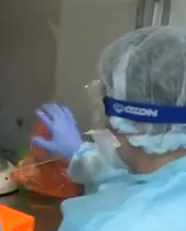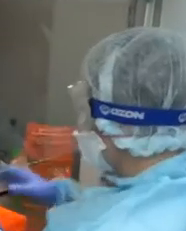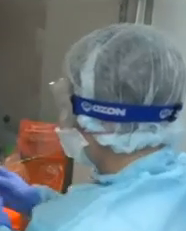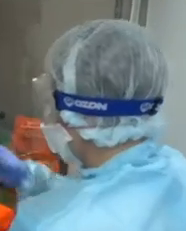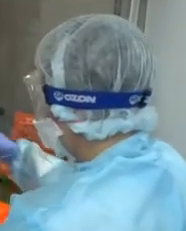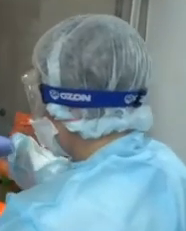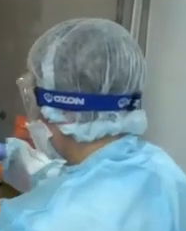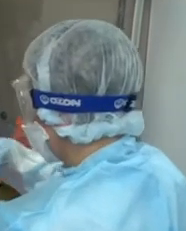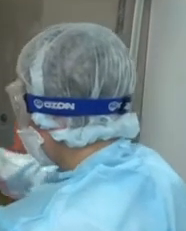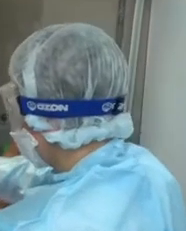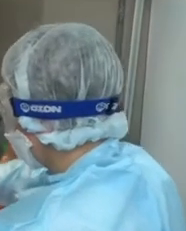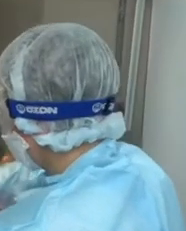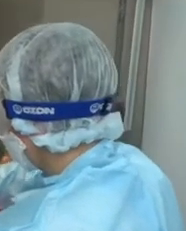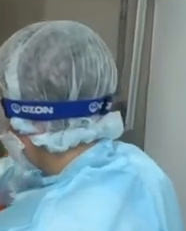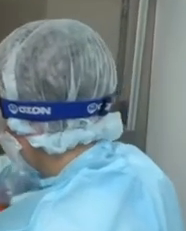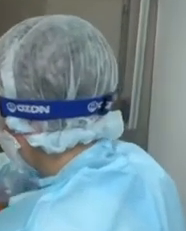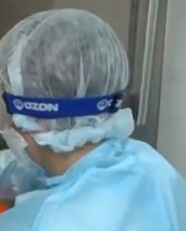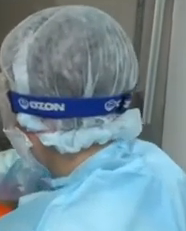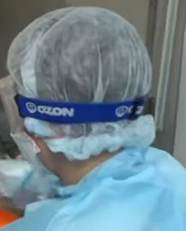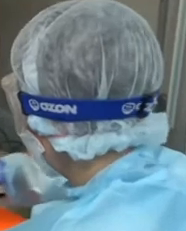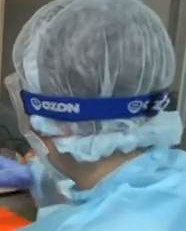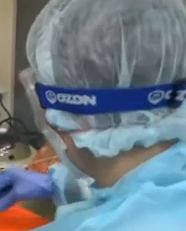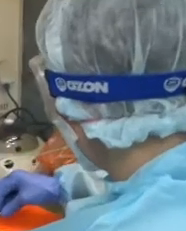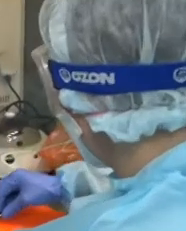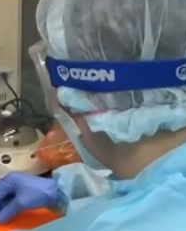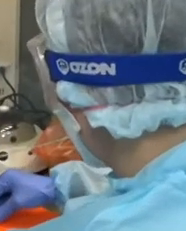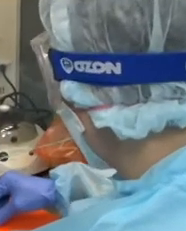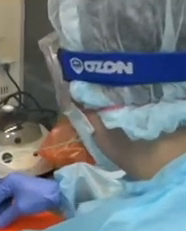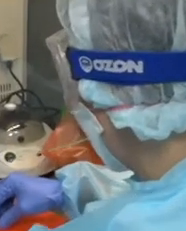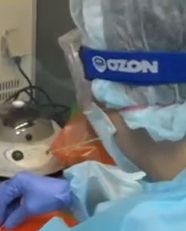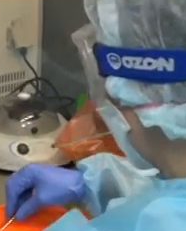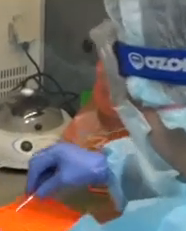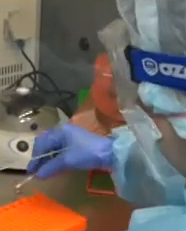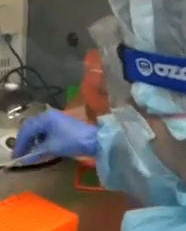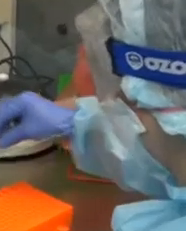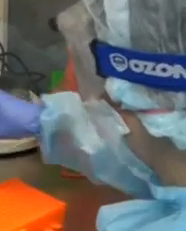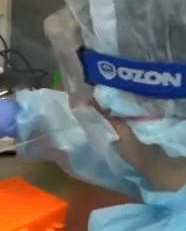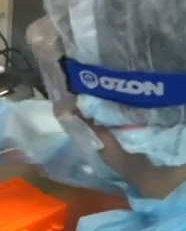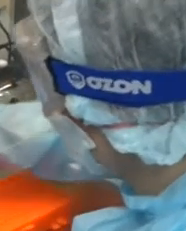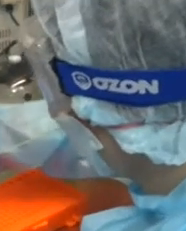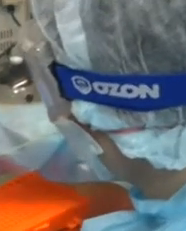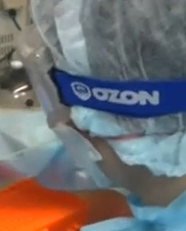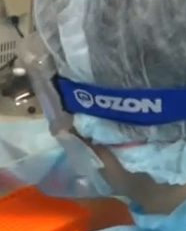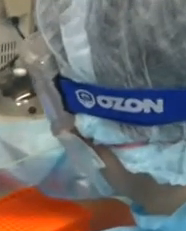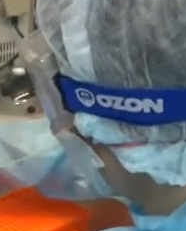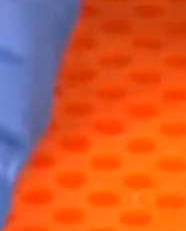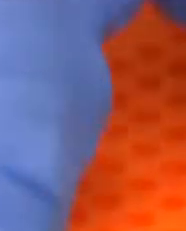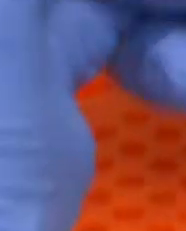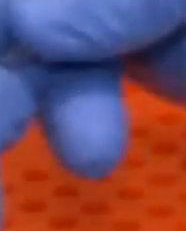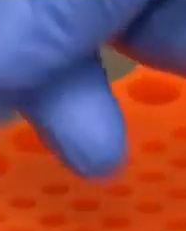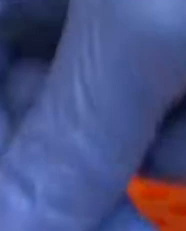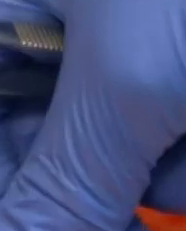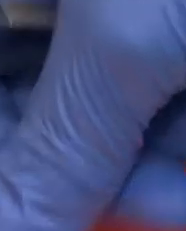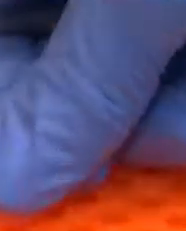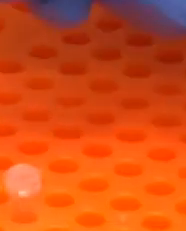Коронавірус збавляє темпи, але не відступає. В Україні, як і раніше, реєструються сотні і сотні нових випадків захворювання. І